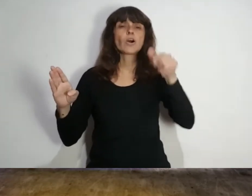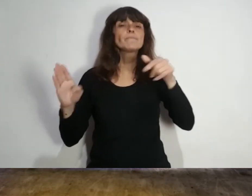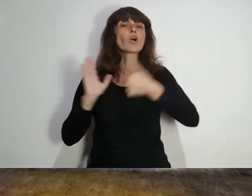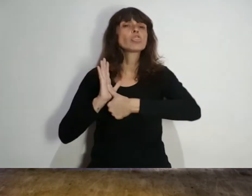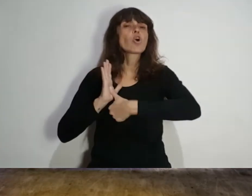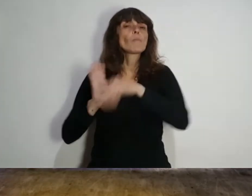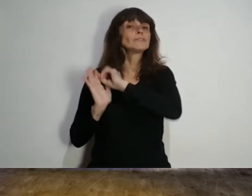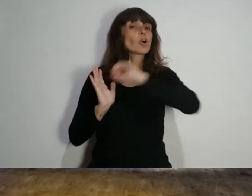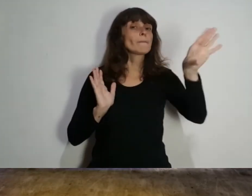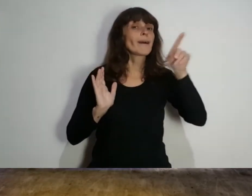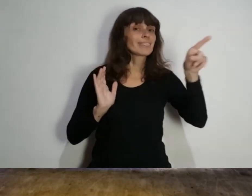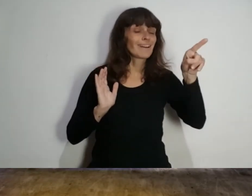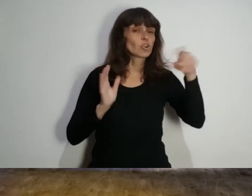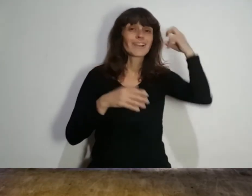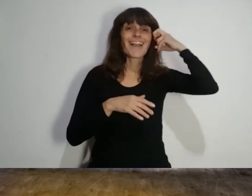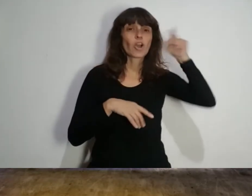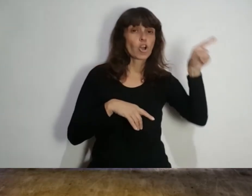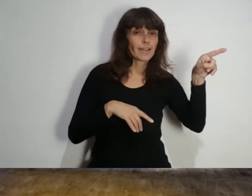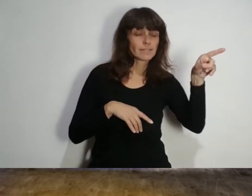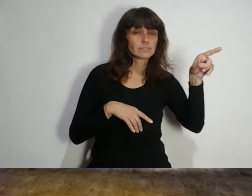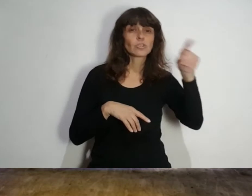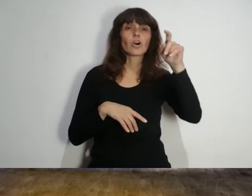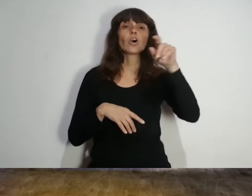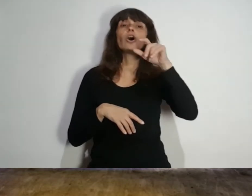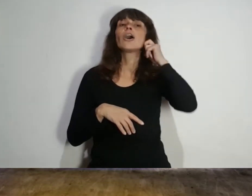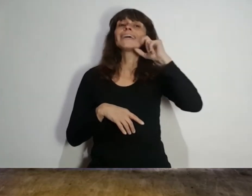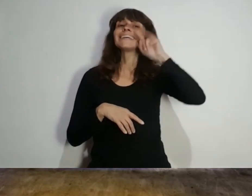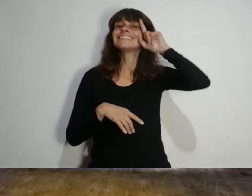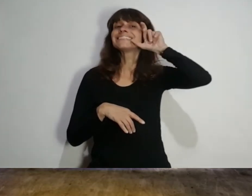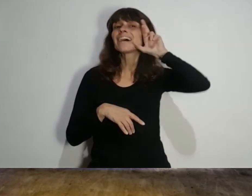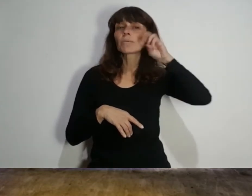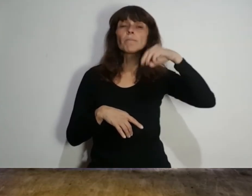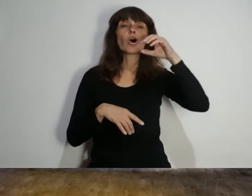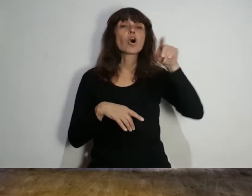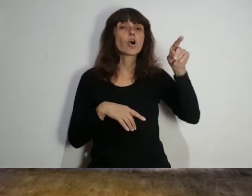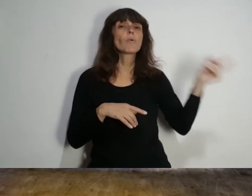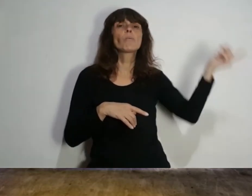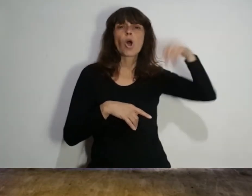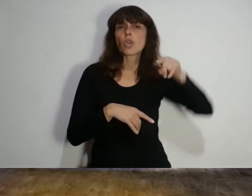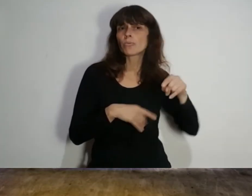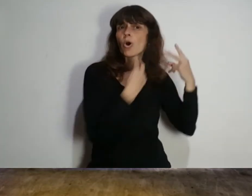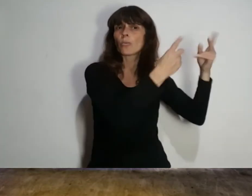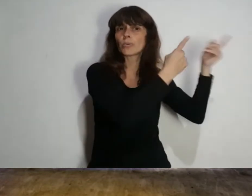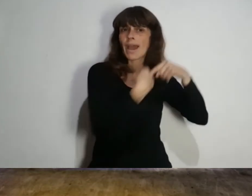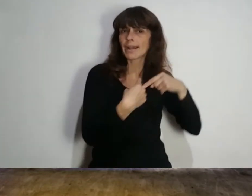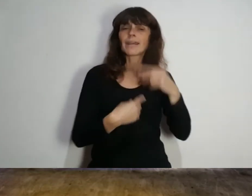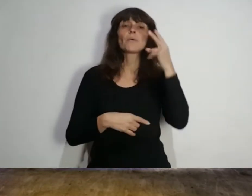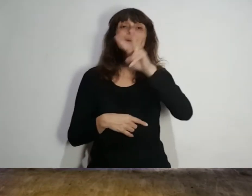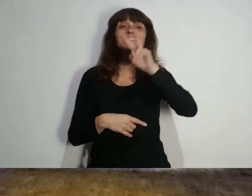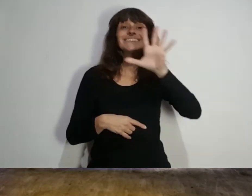sostiene el documento enviado a la Cámara Baja Guillermo Abel Gómez había regresado de viaje el